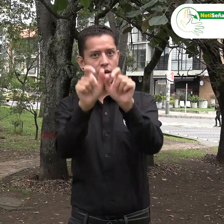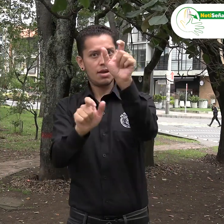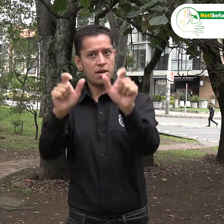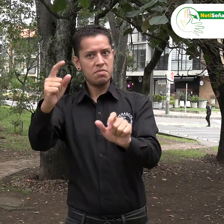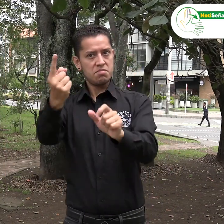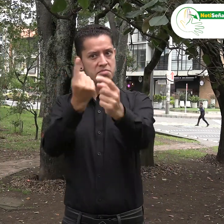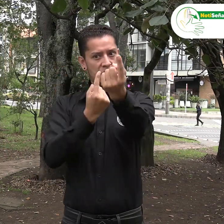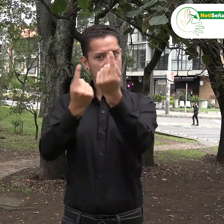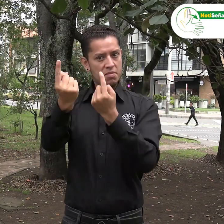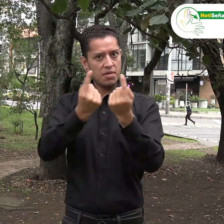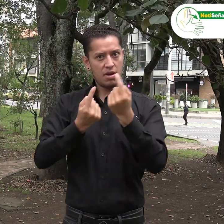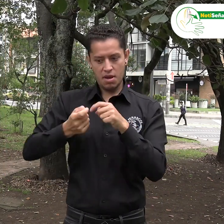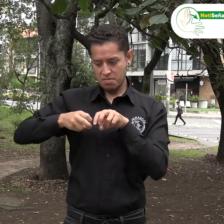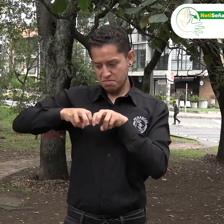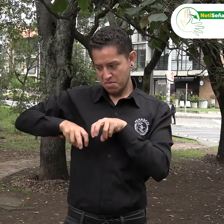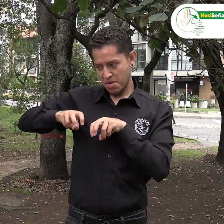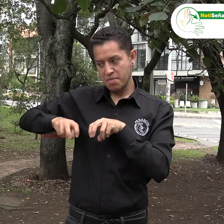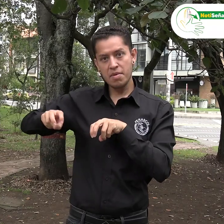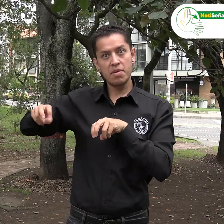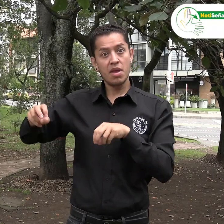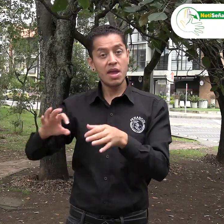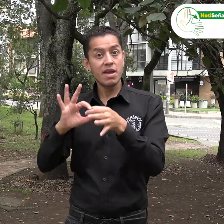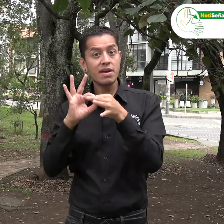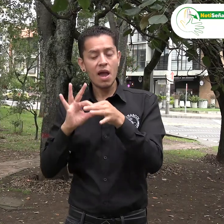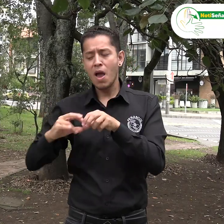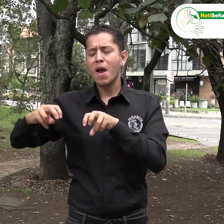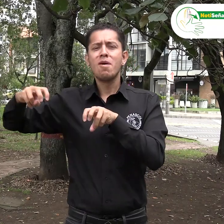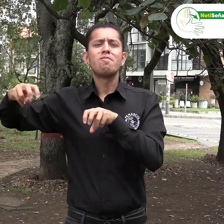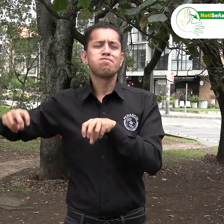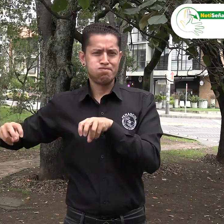FENASCOL fue invitado como parte del panel de expertos en sus áreas.